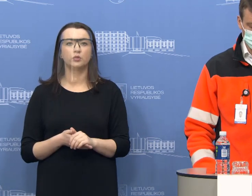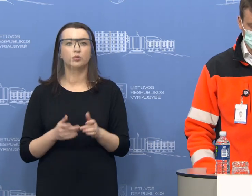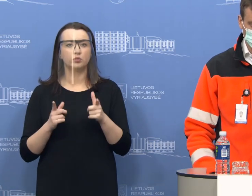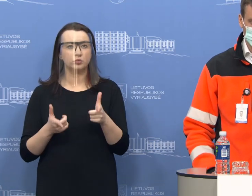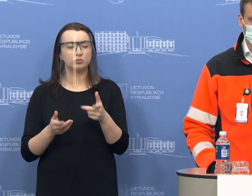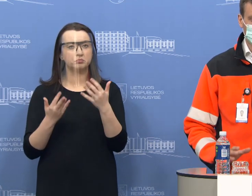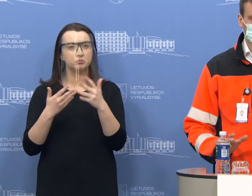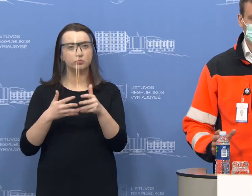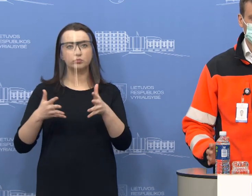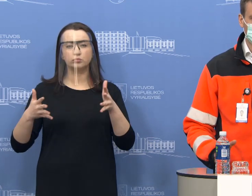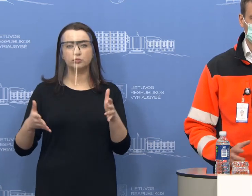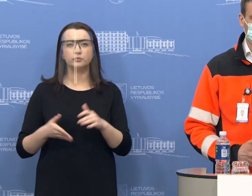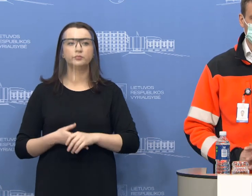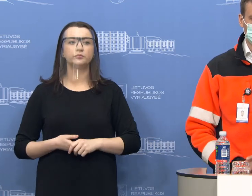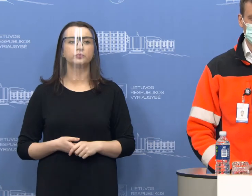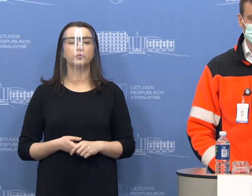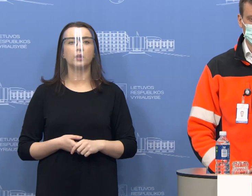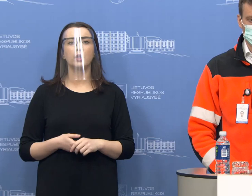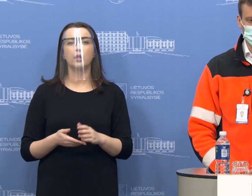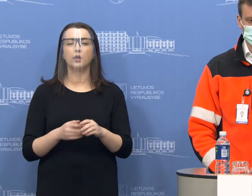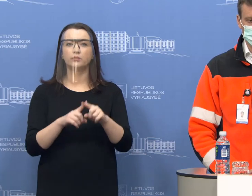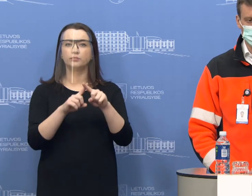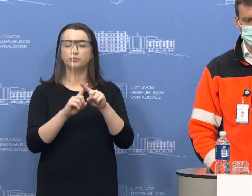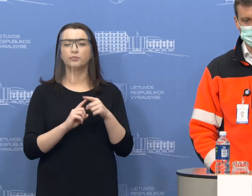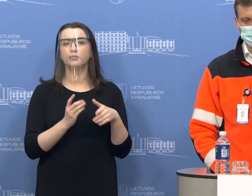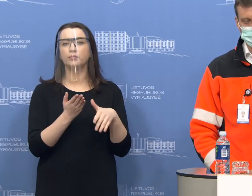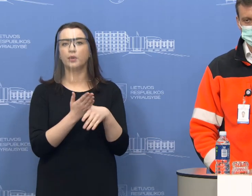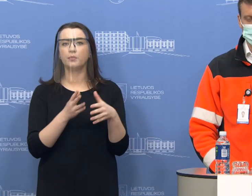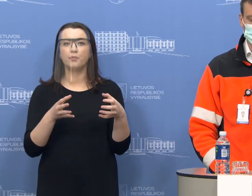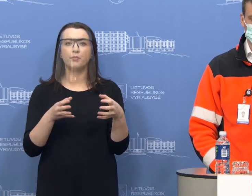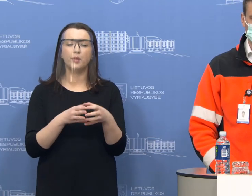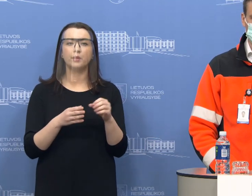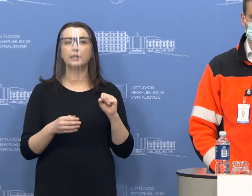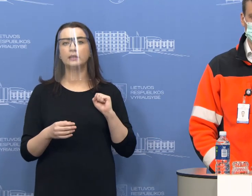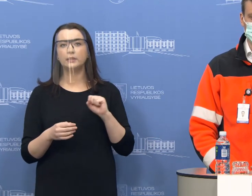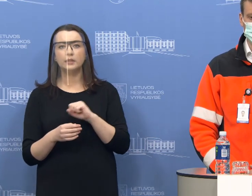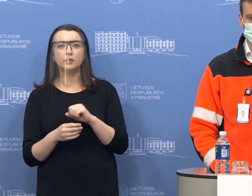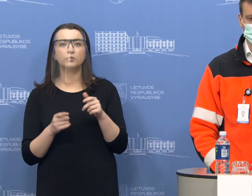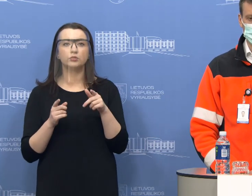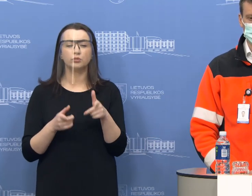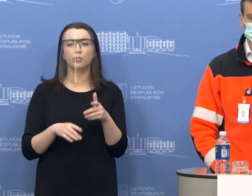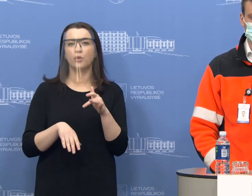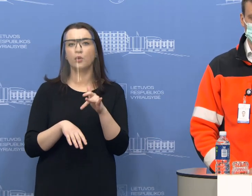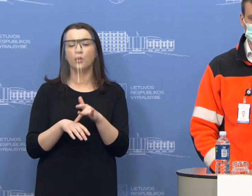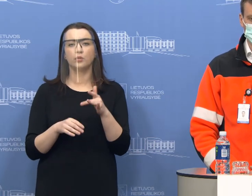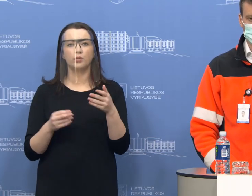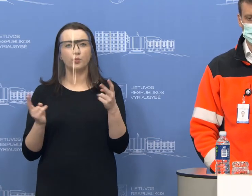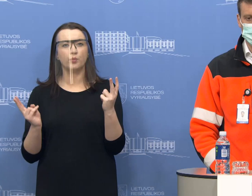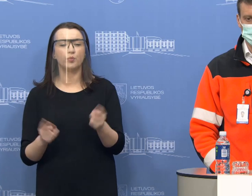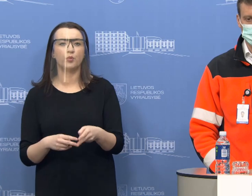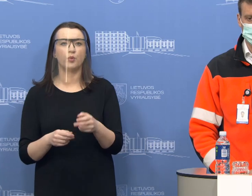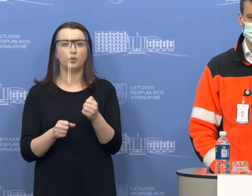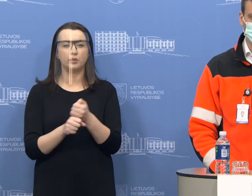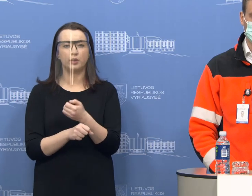didelis skaičius. Na, greitosios medicinos pagalbos bendruomenės medicai iš tikrųjų jautė tą didžiulį poreikį